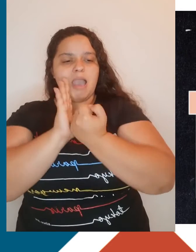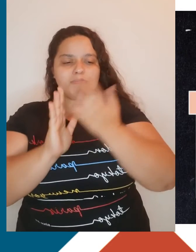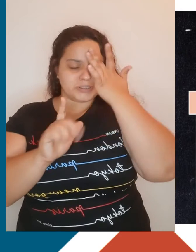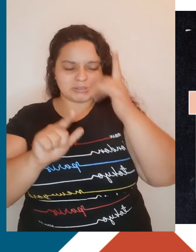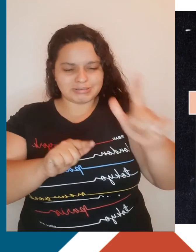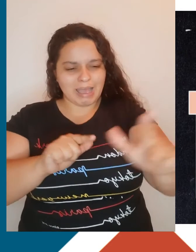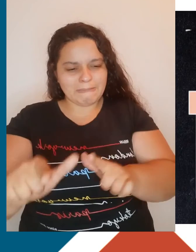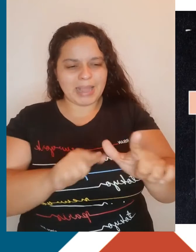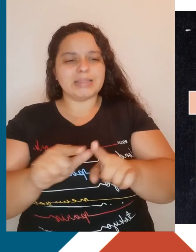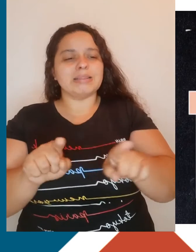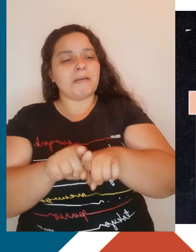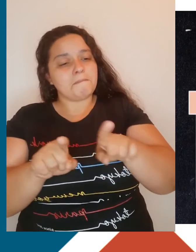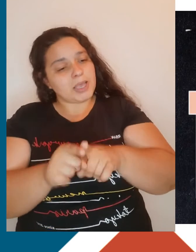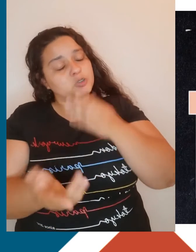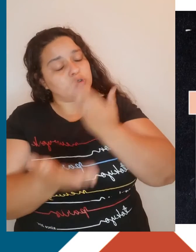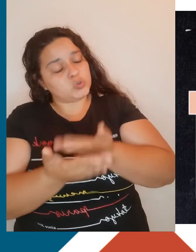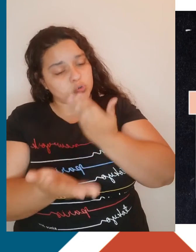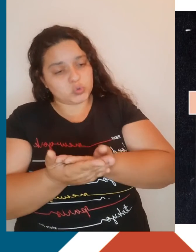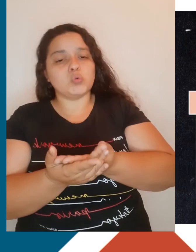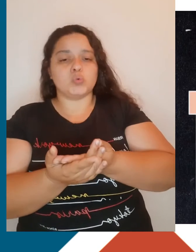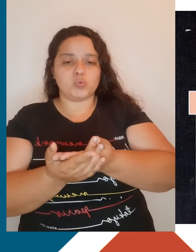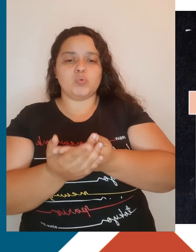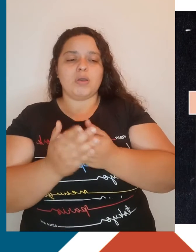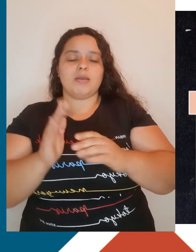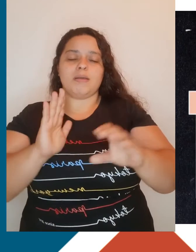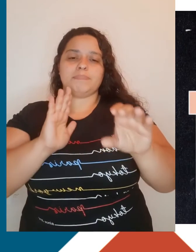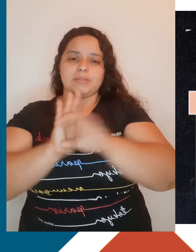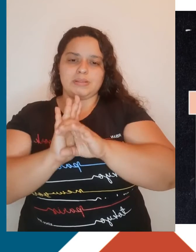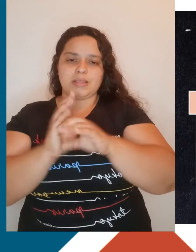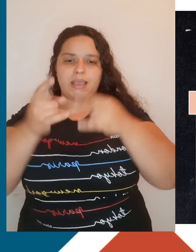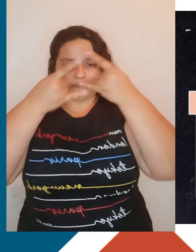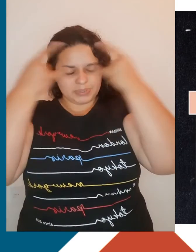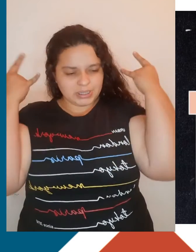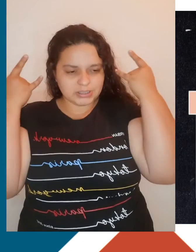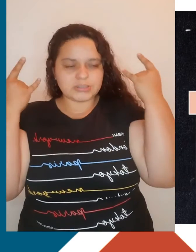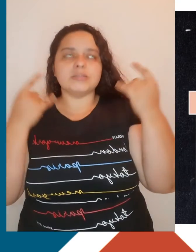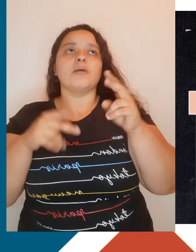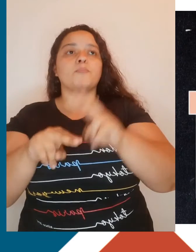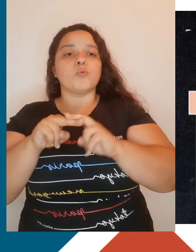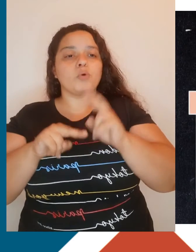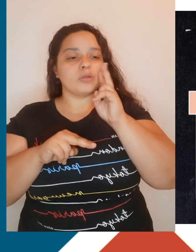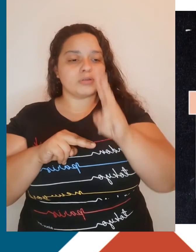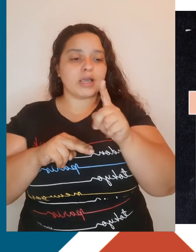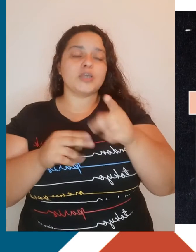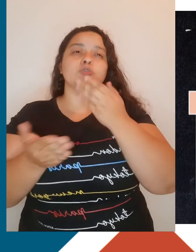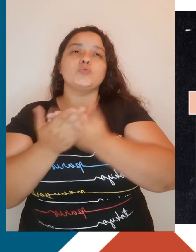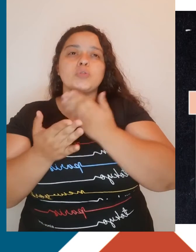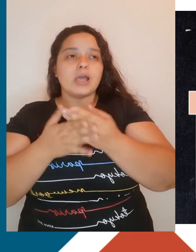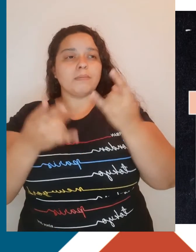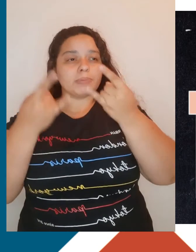e para os estudos sobre o sistema capitalista. É por causa desse caráter de estudiosos do capitalismo que eles se consideravam